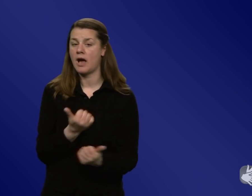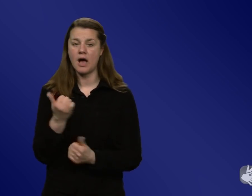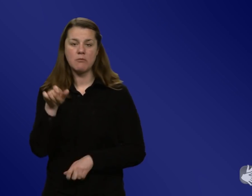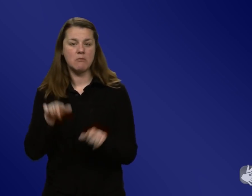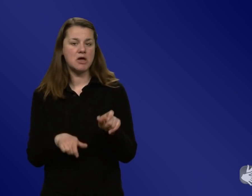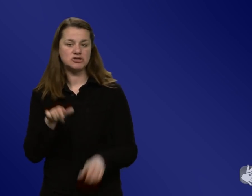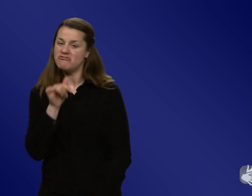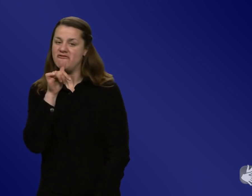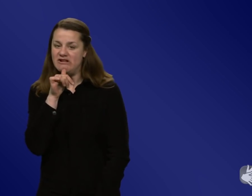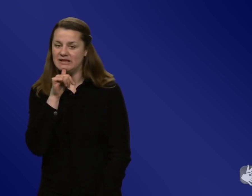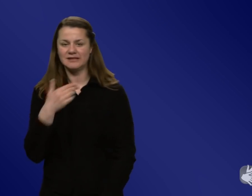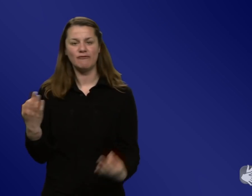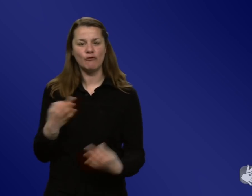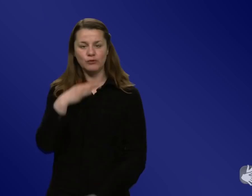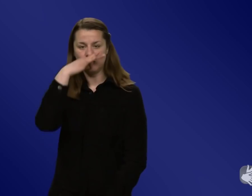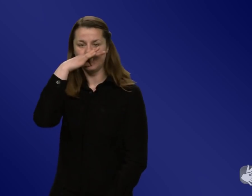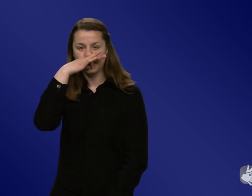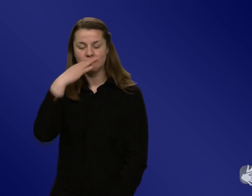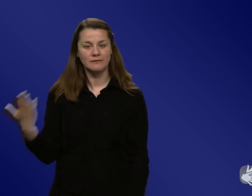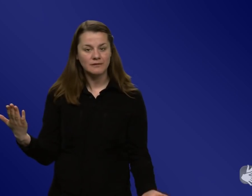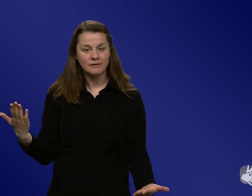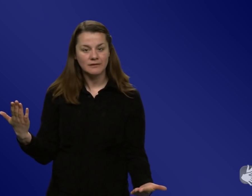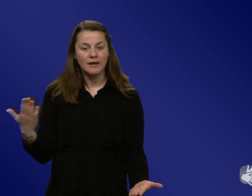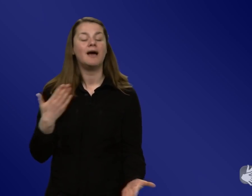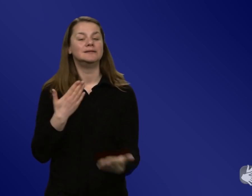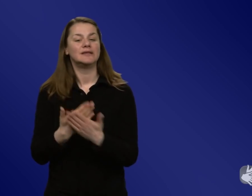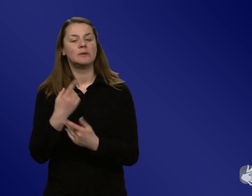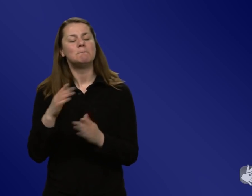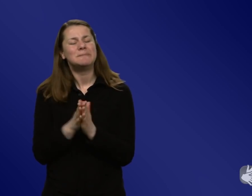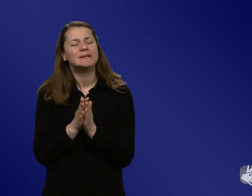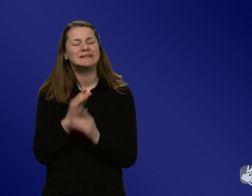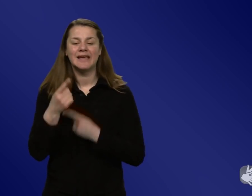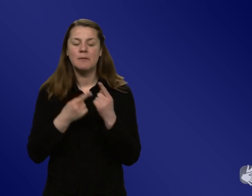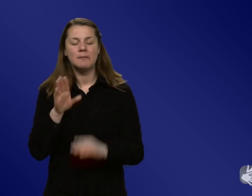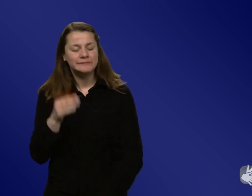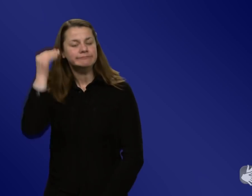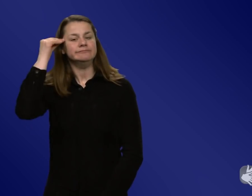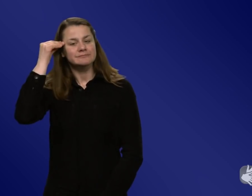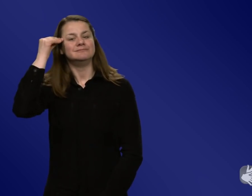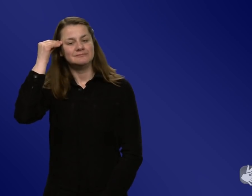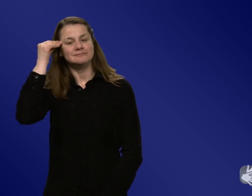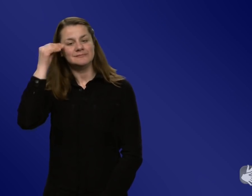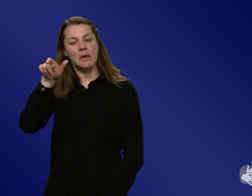bringt sie nichts. Und das muss immer von Anfang an mitgedacht werden. Und das, glaube ich, ist ein großer Fehler in der